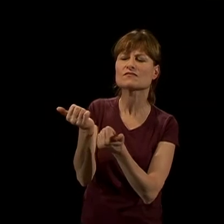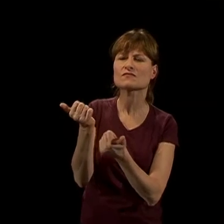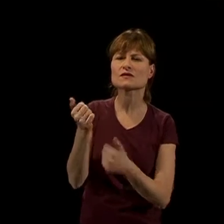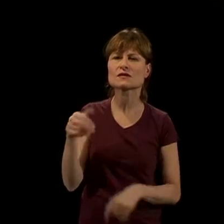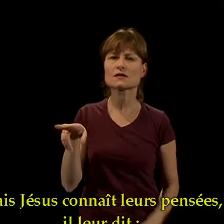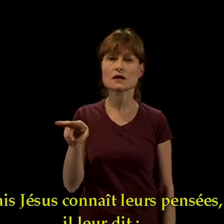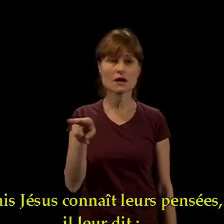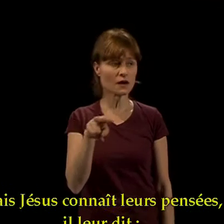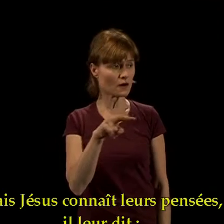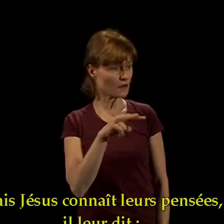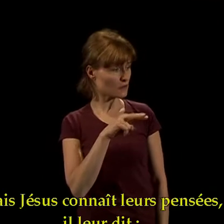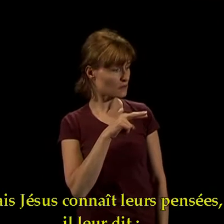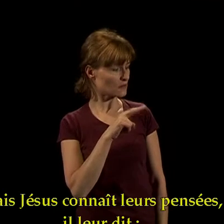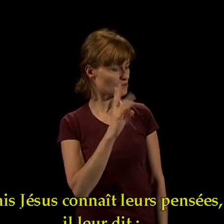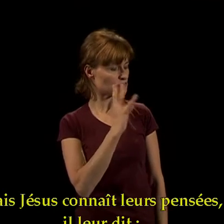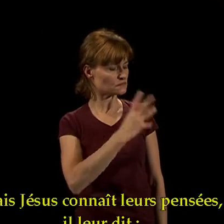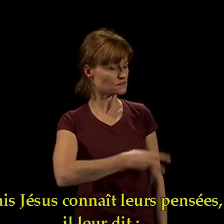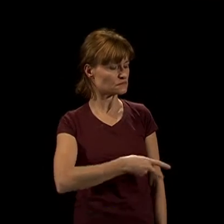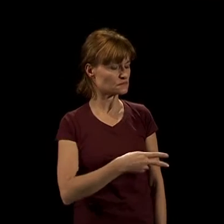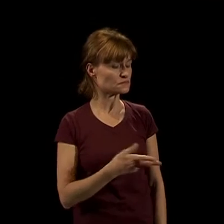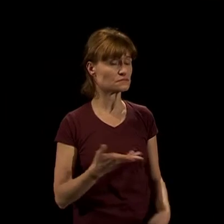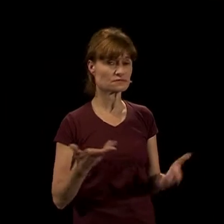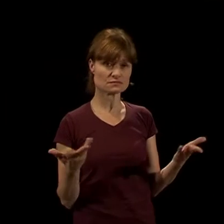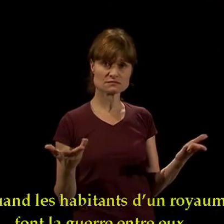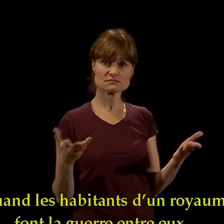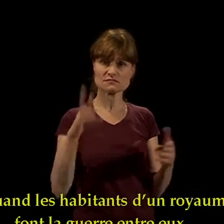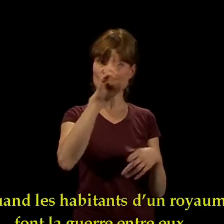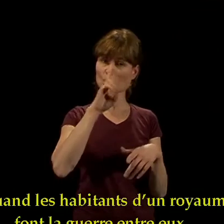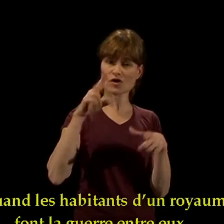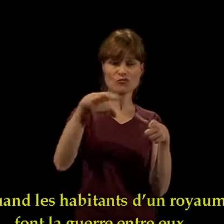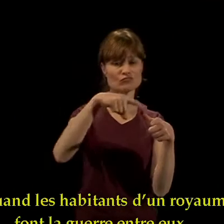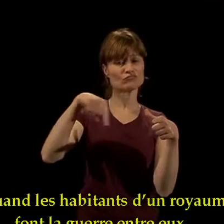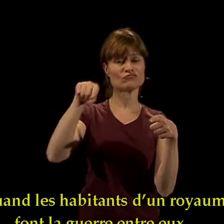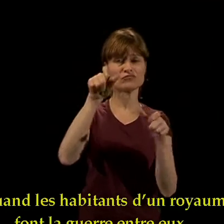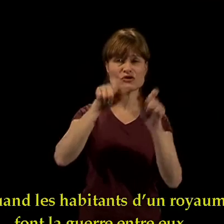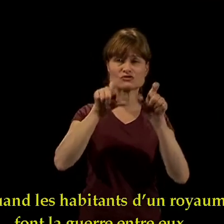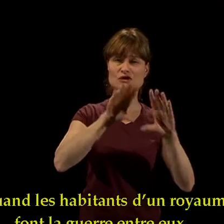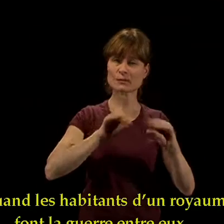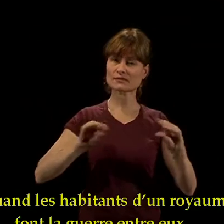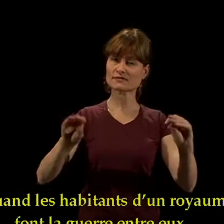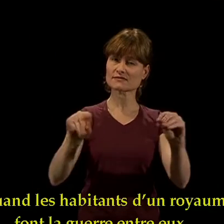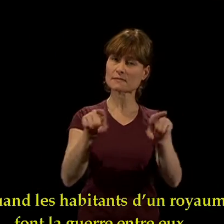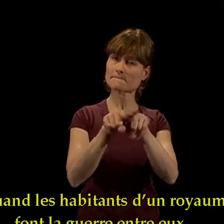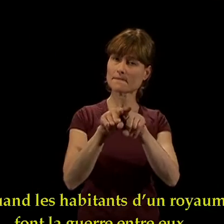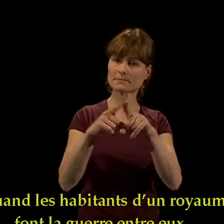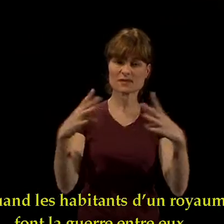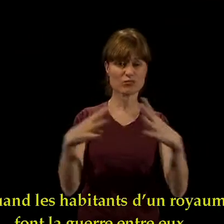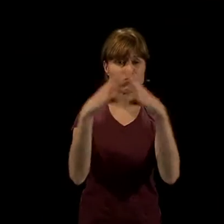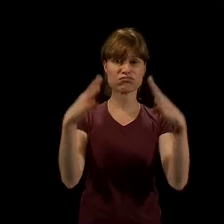prouveras que c'est Dieu qui t'envoie. Puis Jésus connaît leurs pensées. Il leur dit, quand les habitants d'un royaume font la